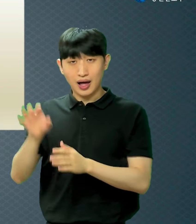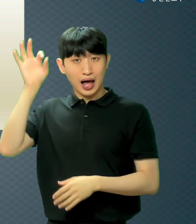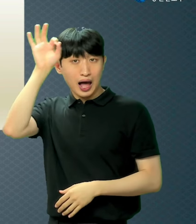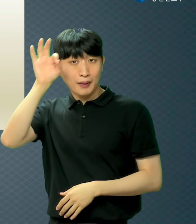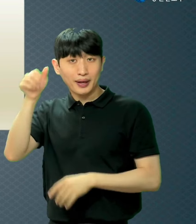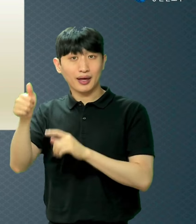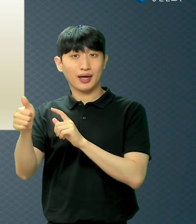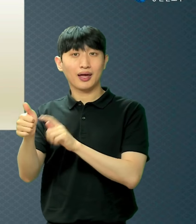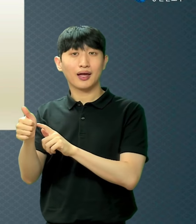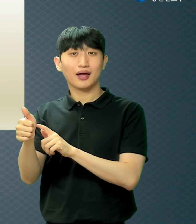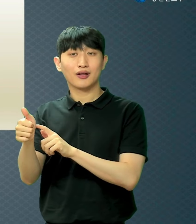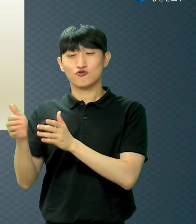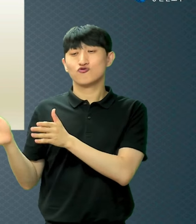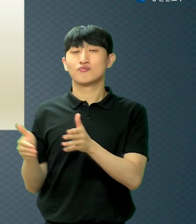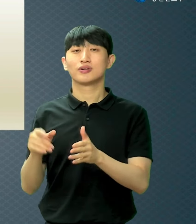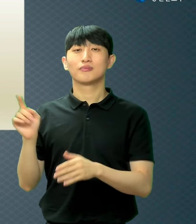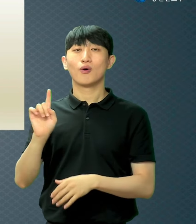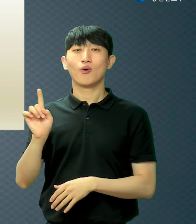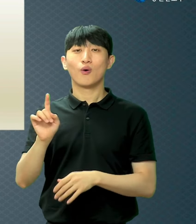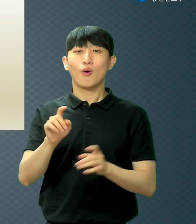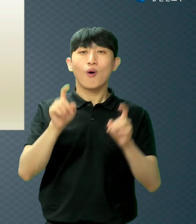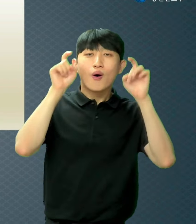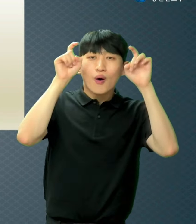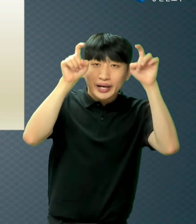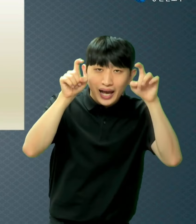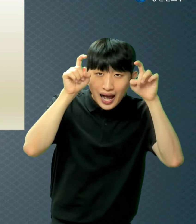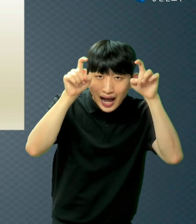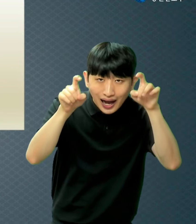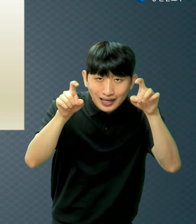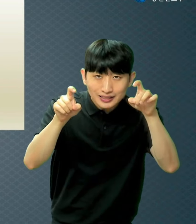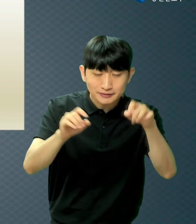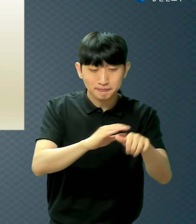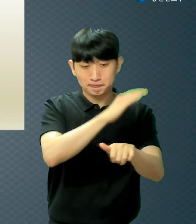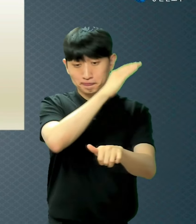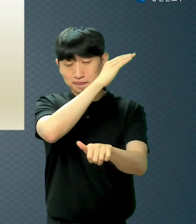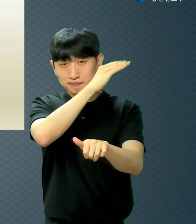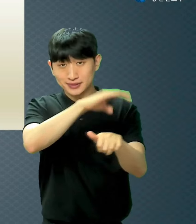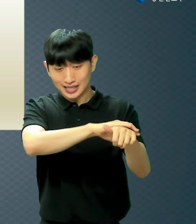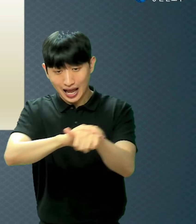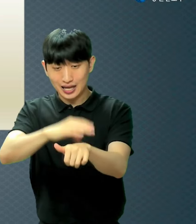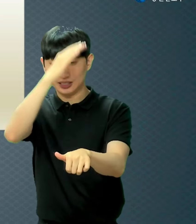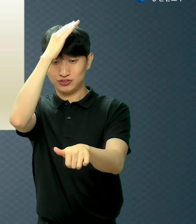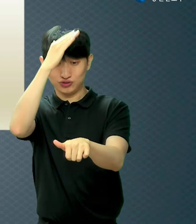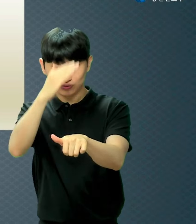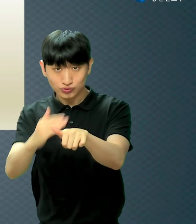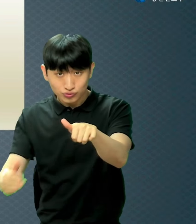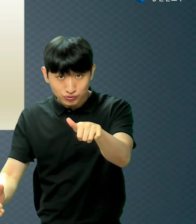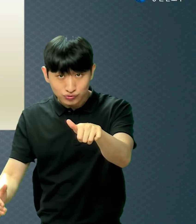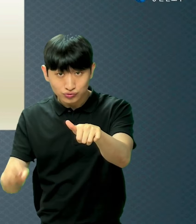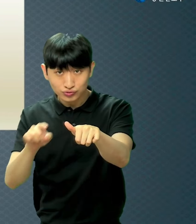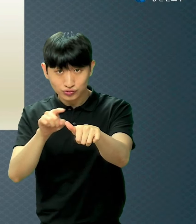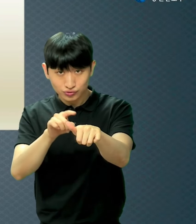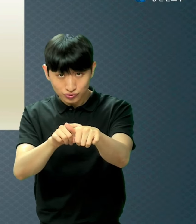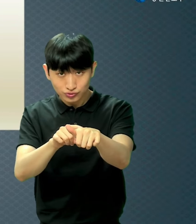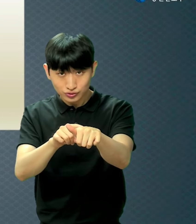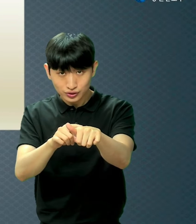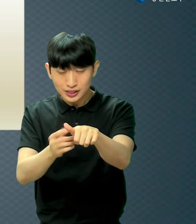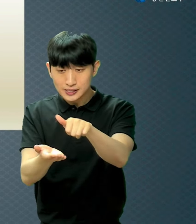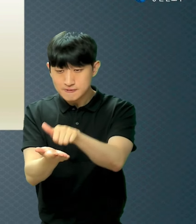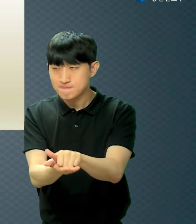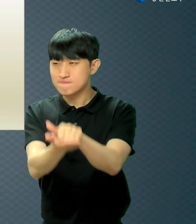아벨은 양을 잡고 양을 죽여서 그걸 재단에 올려놨어요